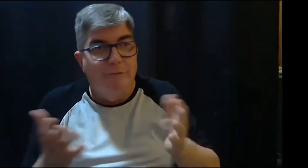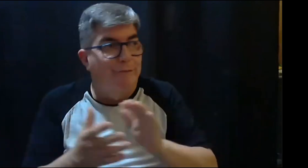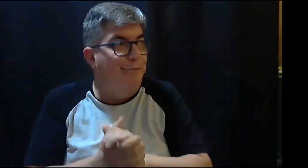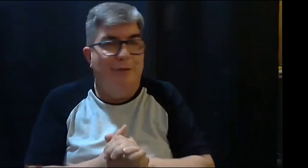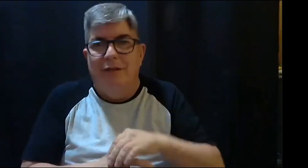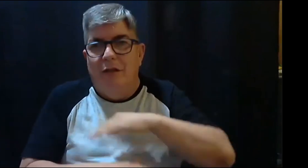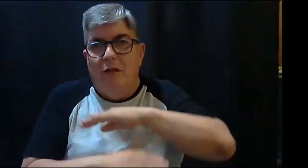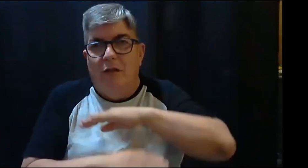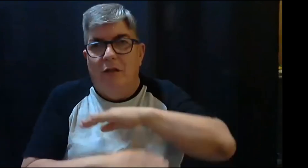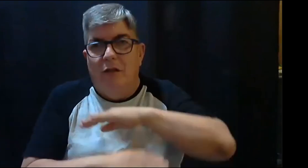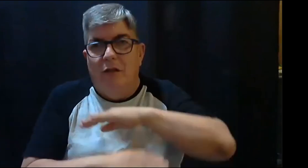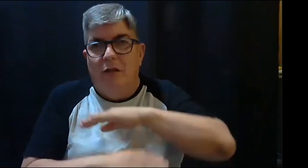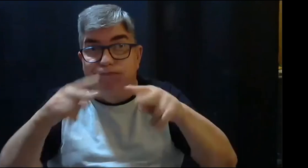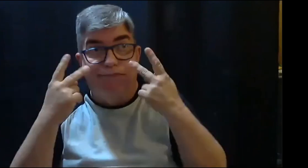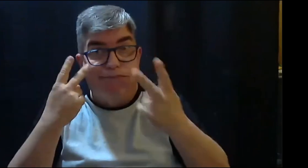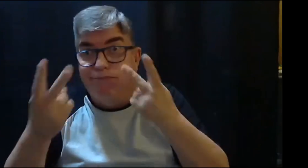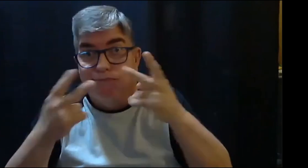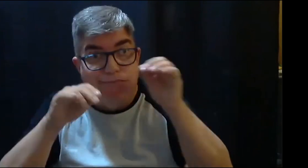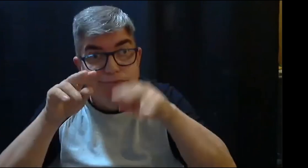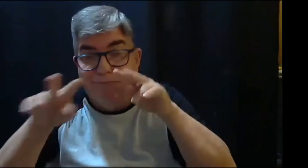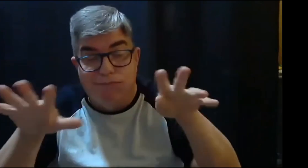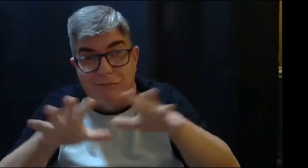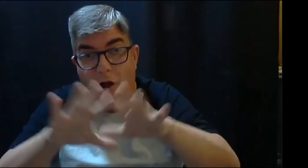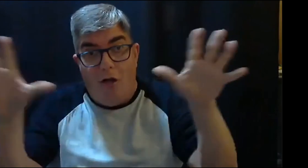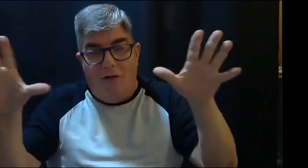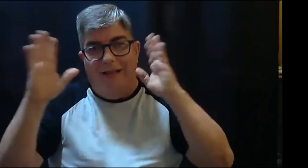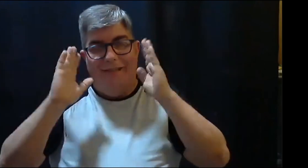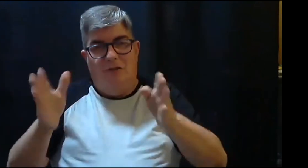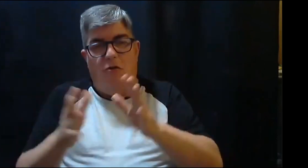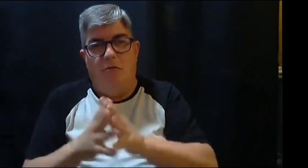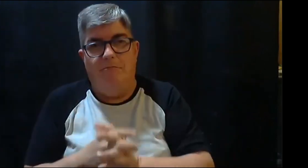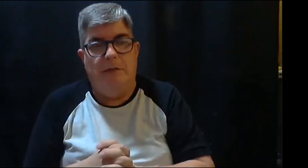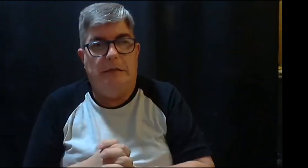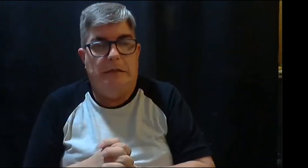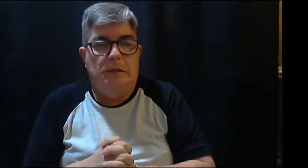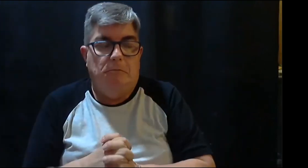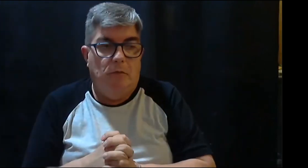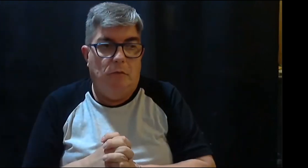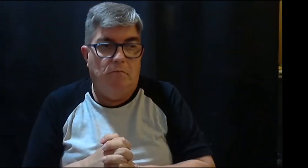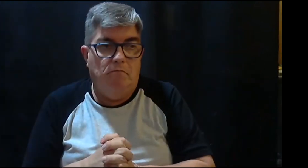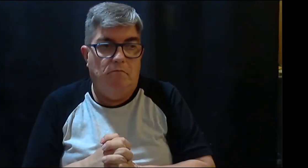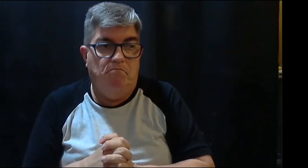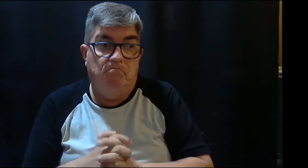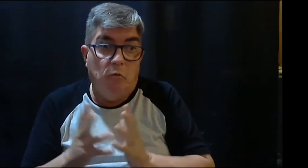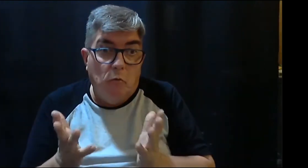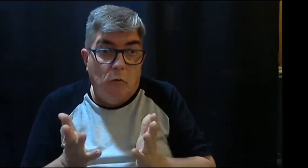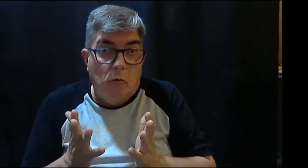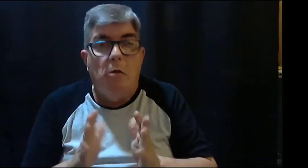videollamadas como Meet, tenemos redes sociales, Facebook, bueno, muchas formas visuales de acceder a la información y